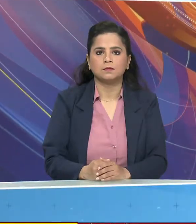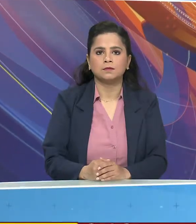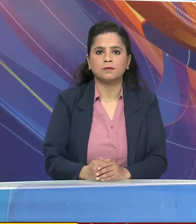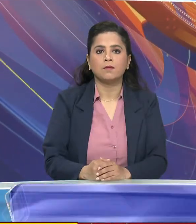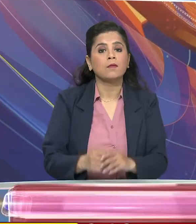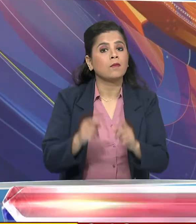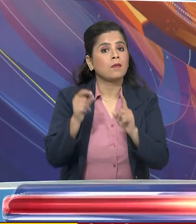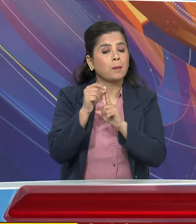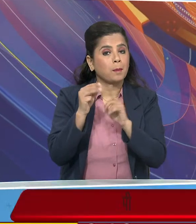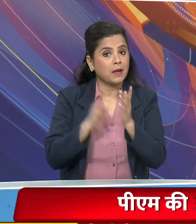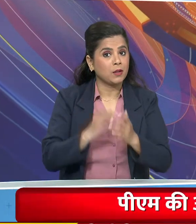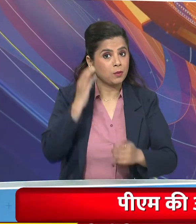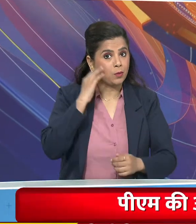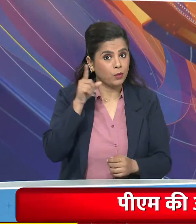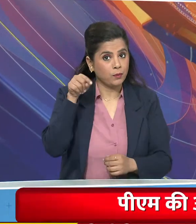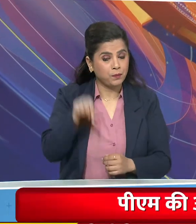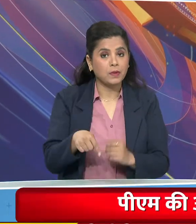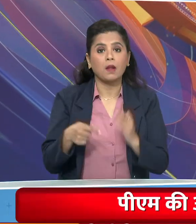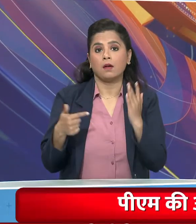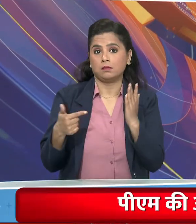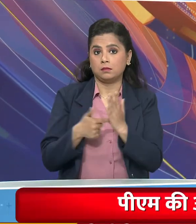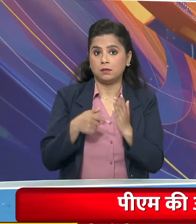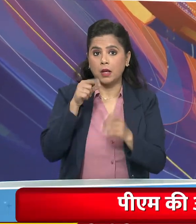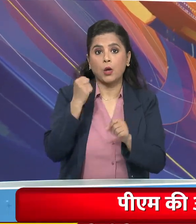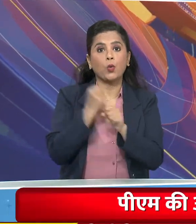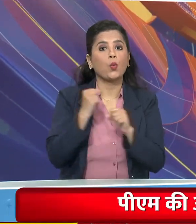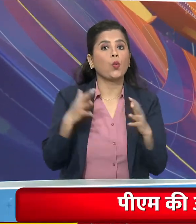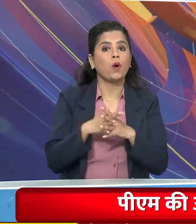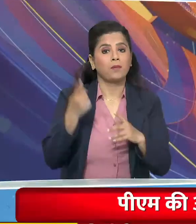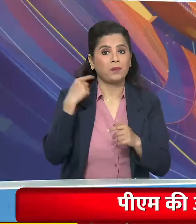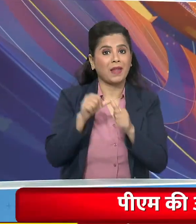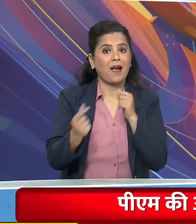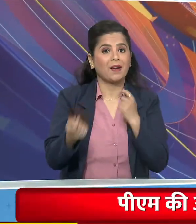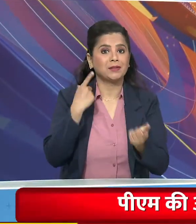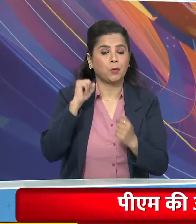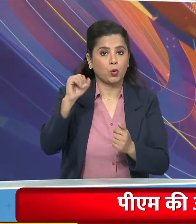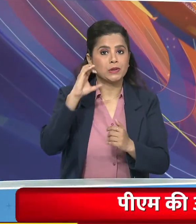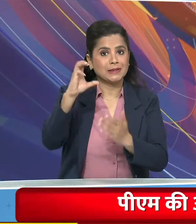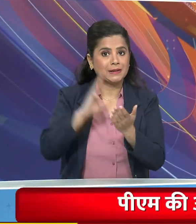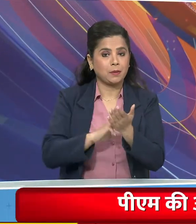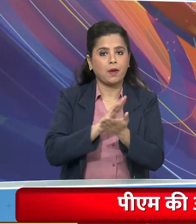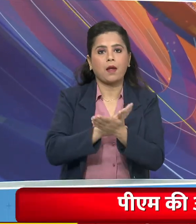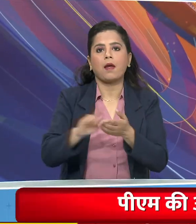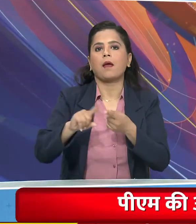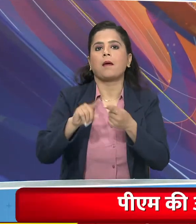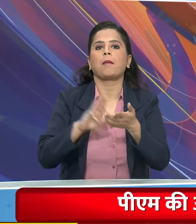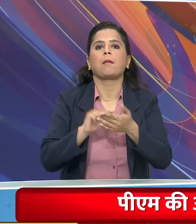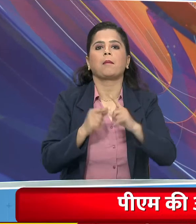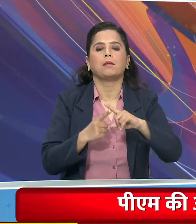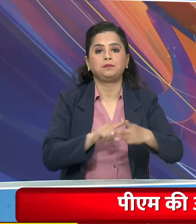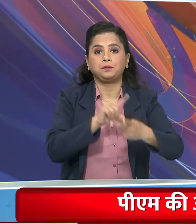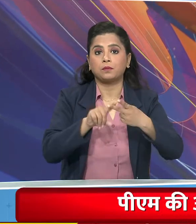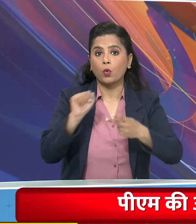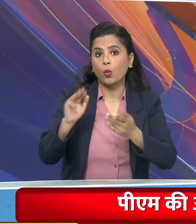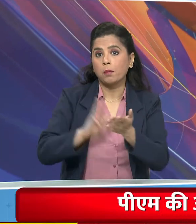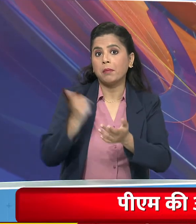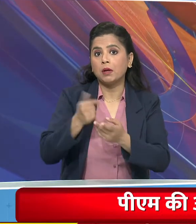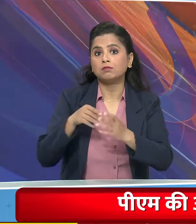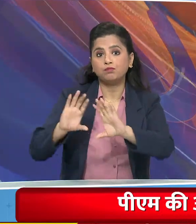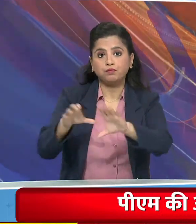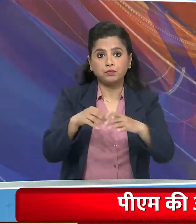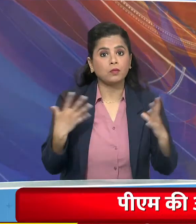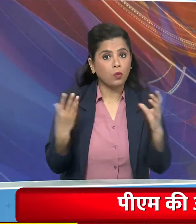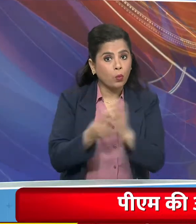पतार मंत्री नुएंदर मोदी ने मंगलवार को गोहाटी में असम के मुख्य मंत्री हिमंत विस्व सर्मा और उनके मंत्री परिशित के